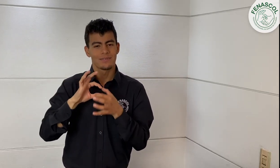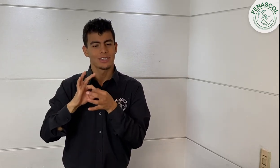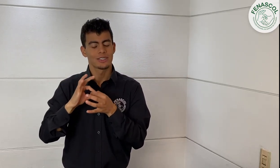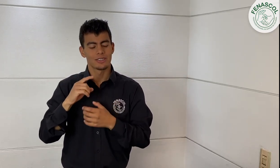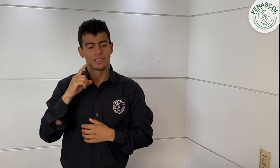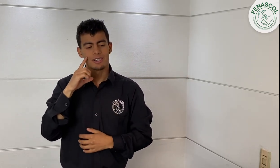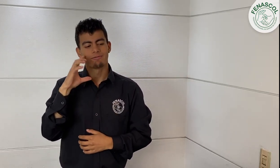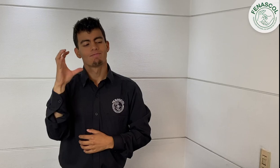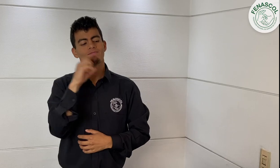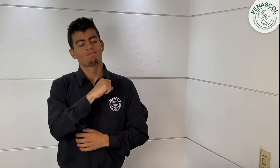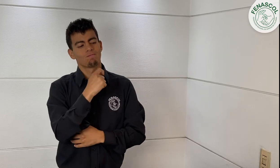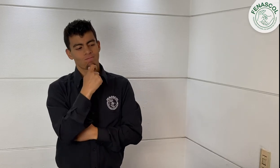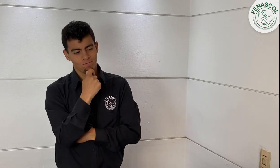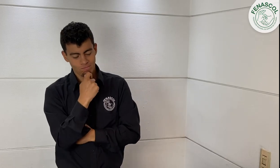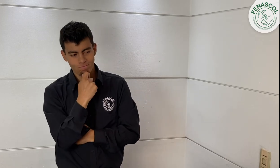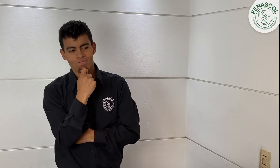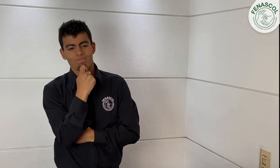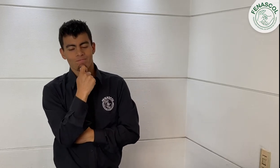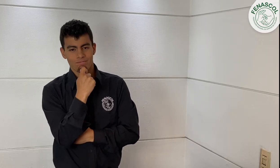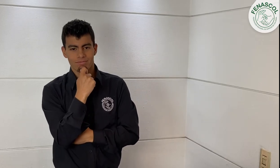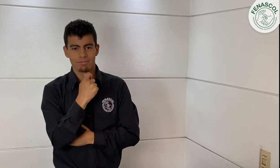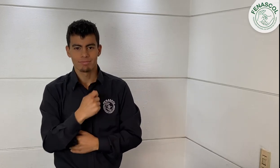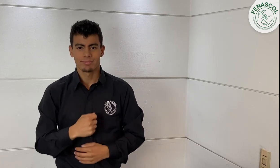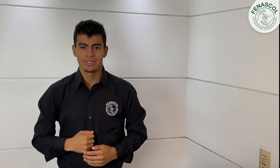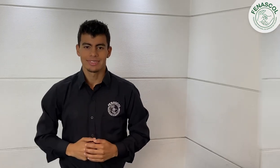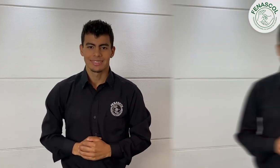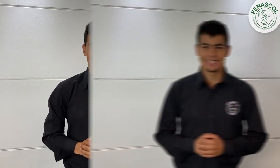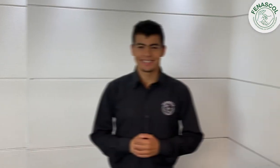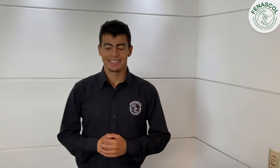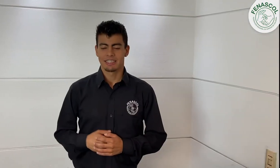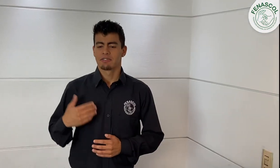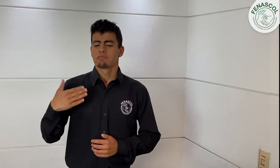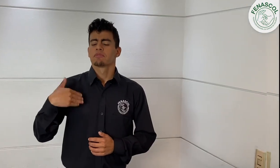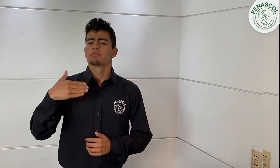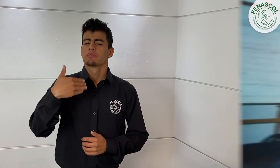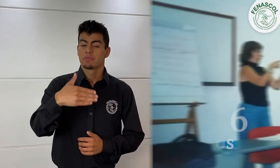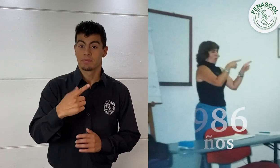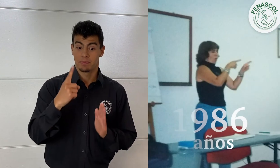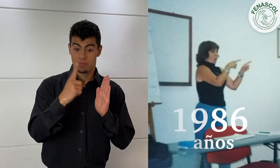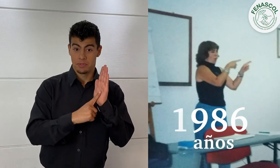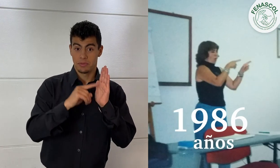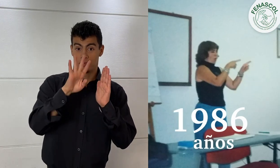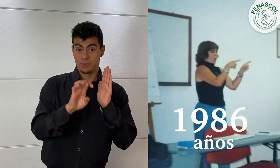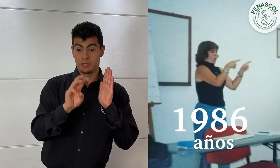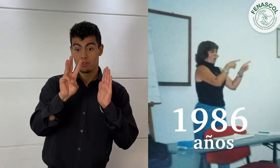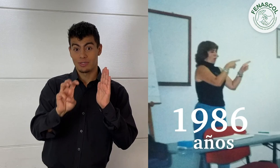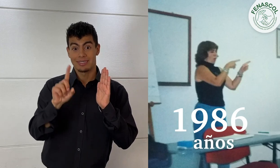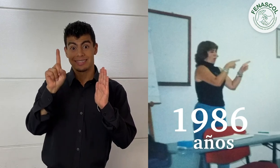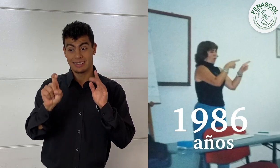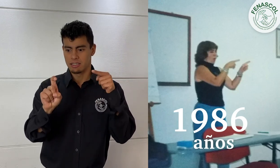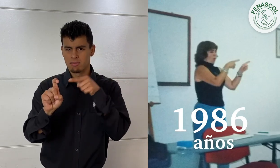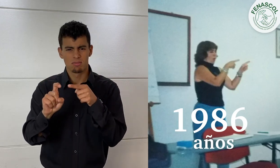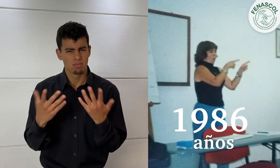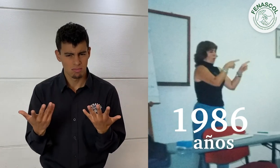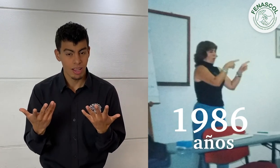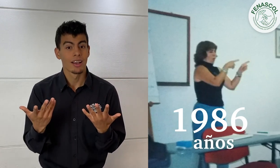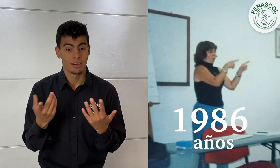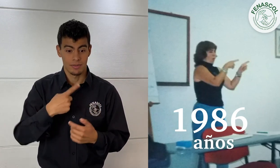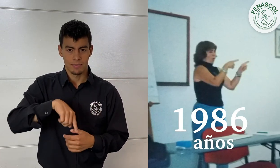preguntaron cómo y en dónde podían aprender esta lengua, y Fenascol se dio cuenta de esta situación. Después de esto,